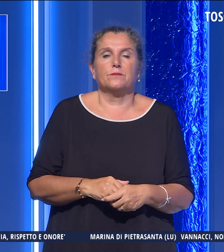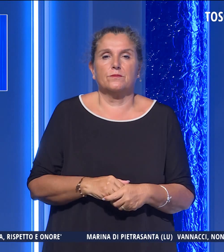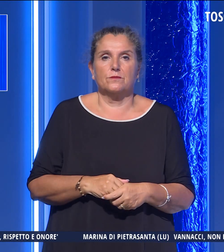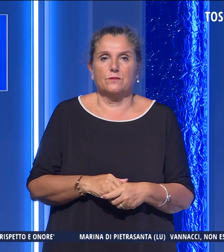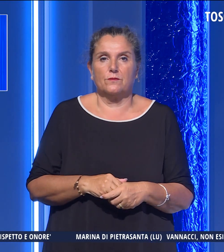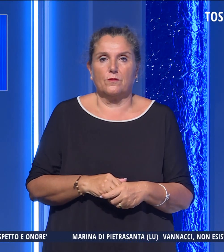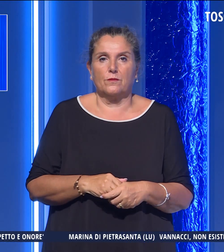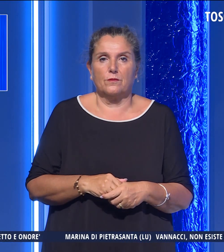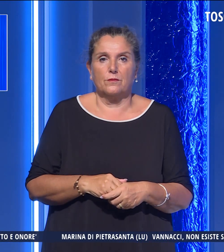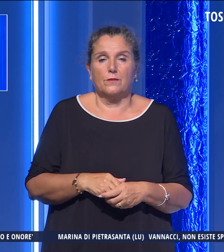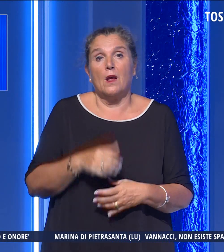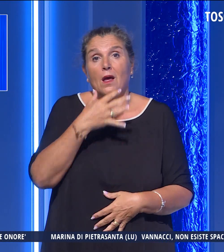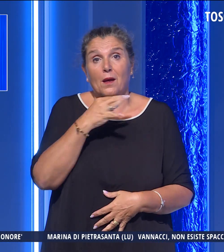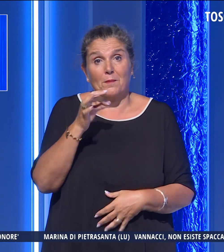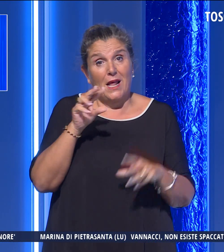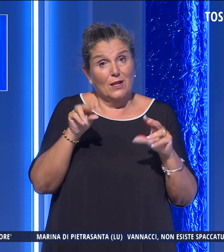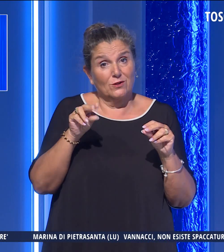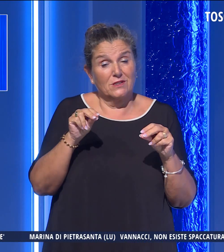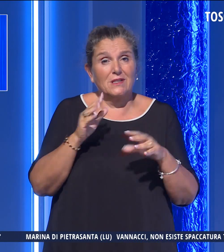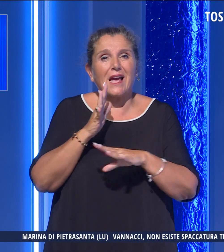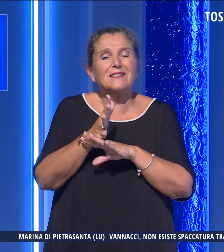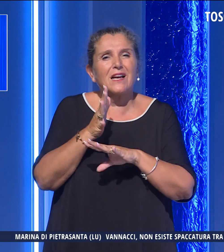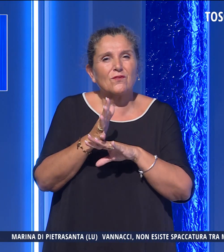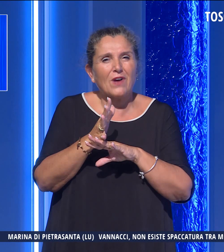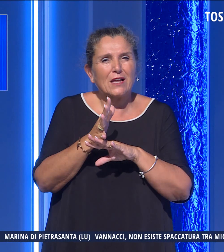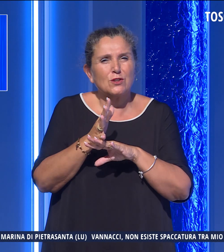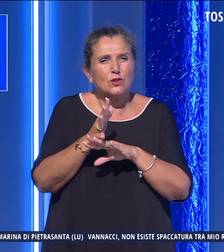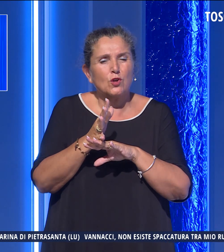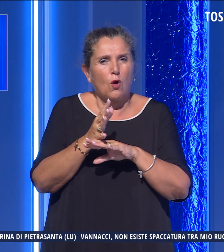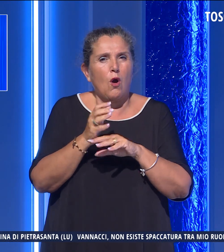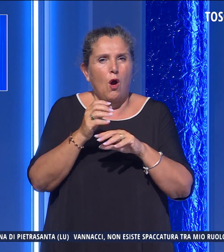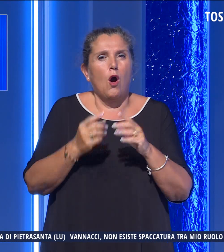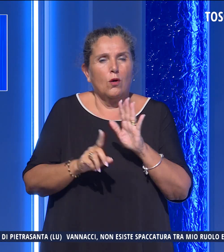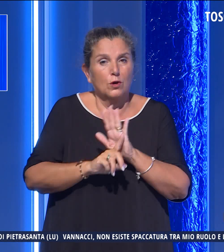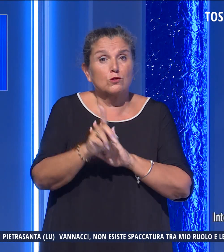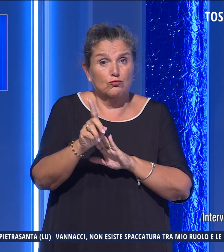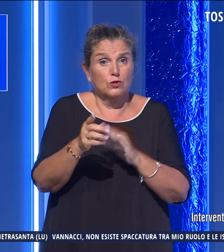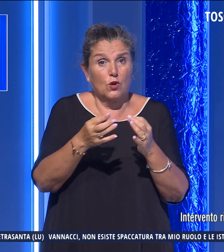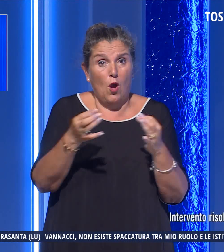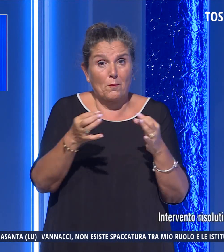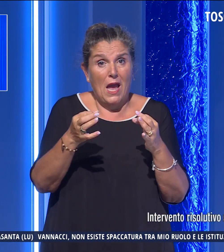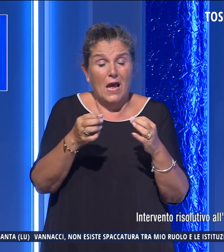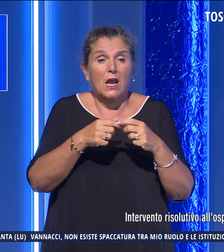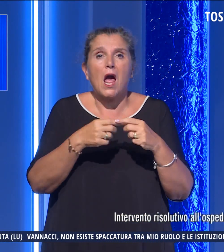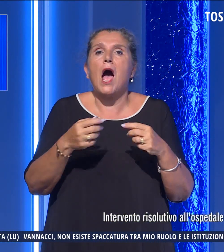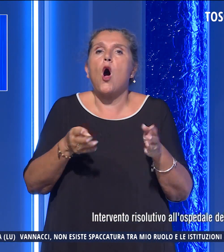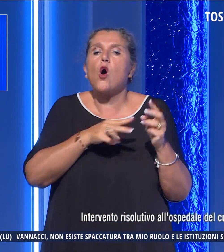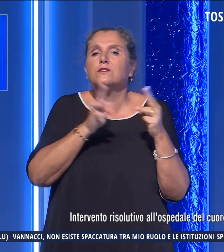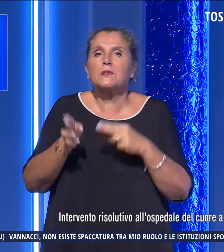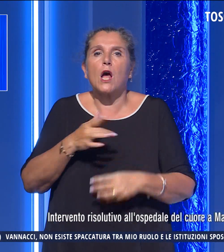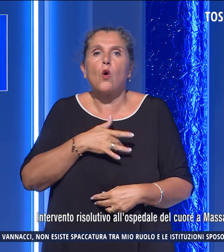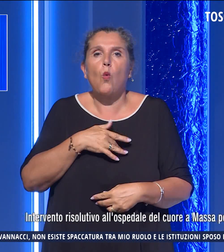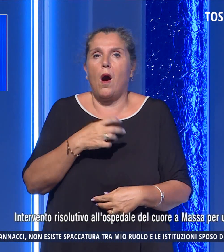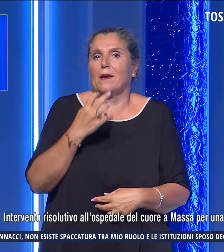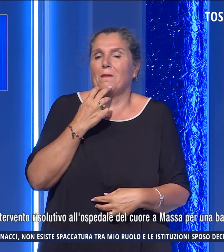Una bella notizia intervento risolutivo all'ospedale del cuore a massa per una